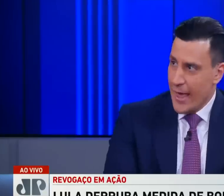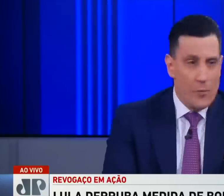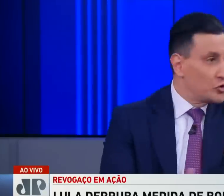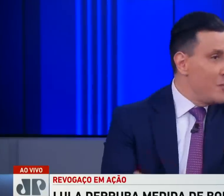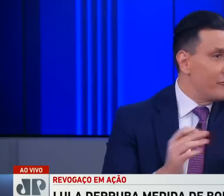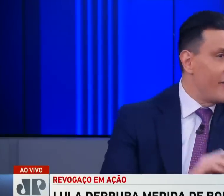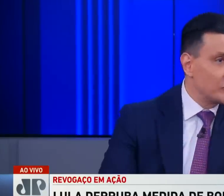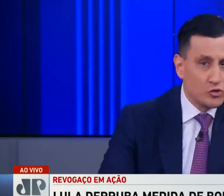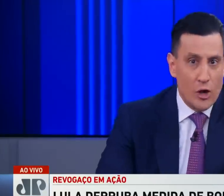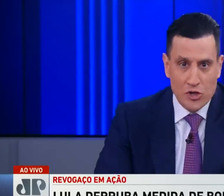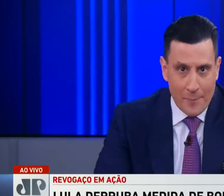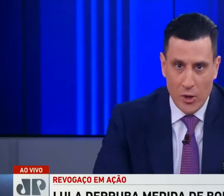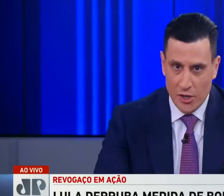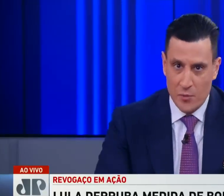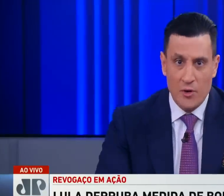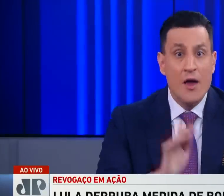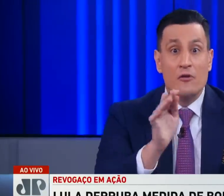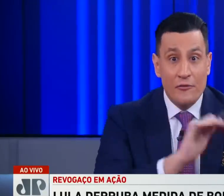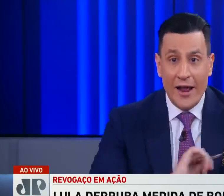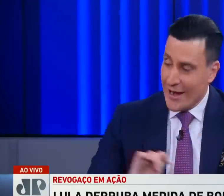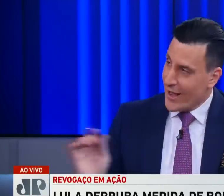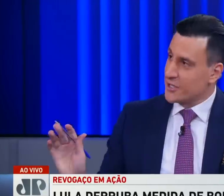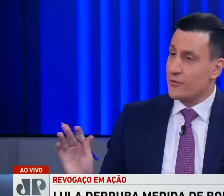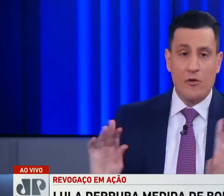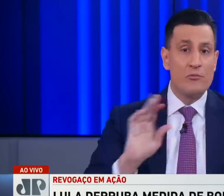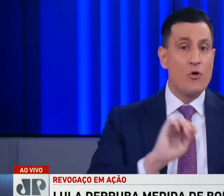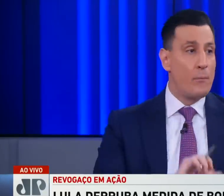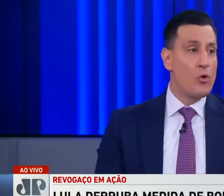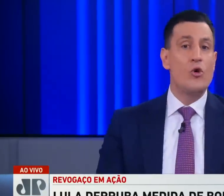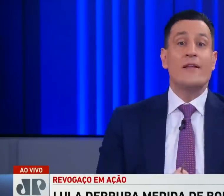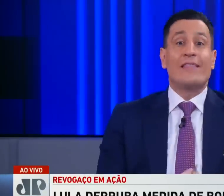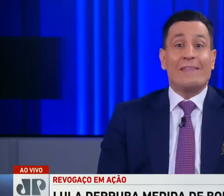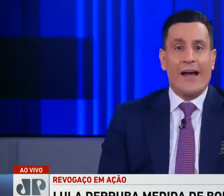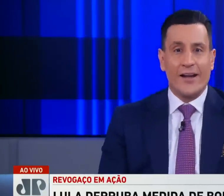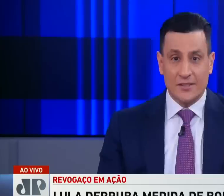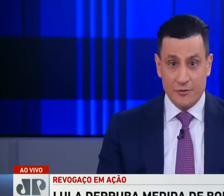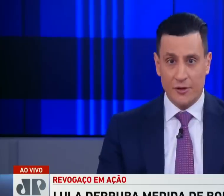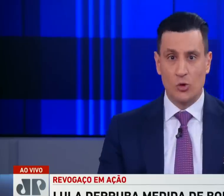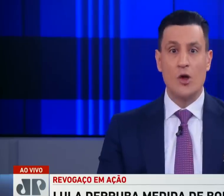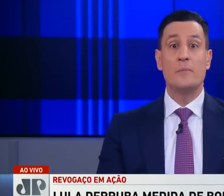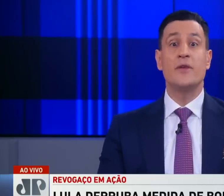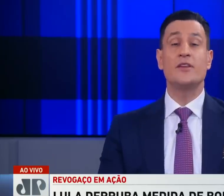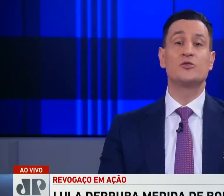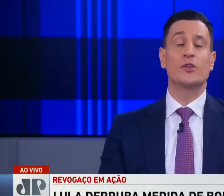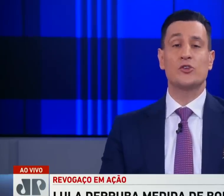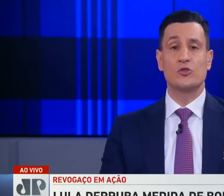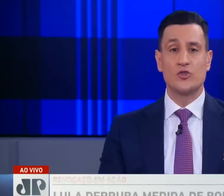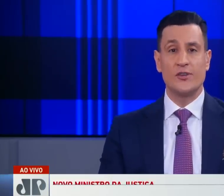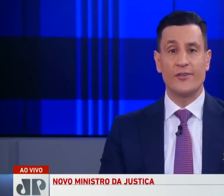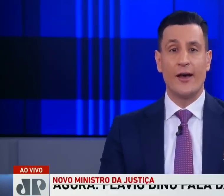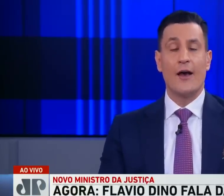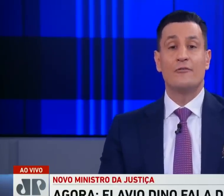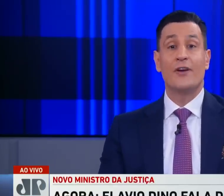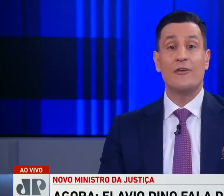É muito mais fácil usar o chapéu de alumínio. Vamos falar em narrativa, vamos ver um pouco da narrativa do ministro da